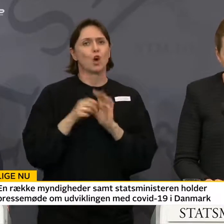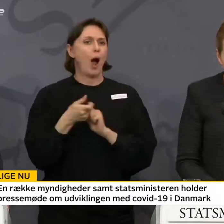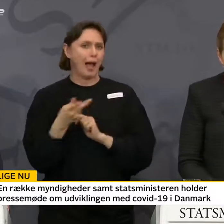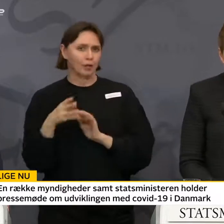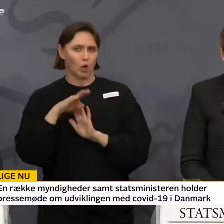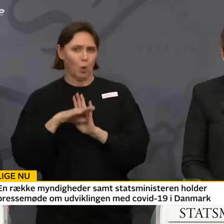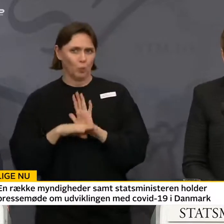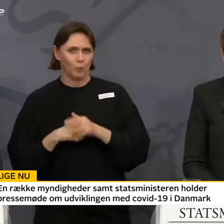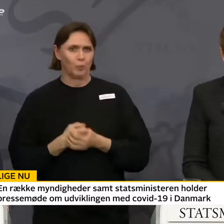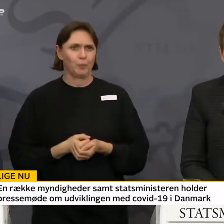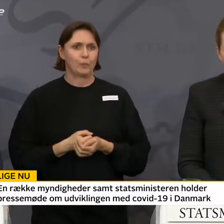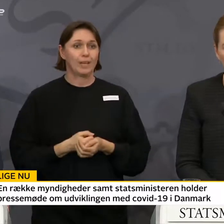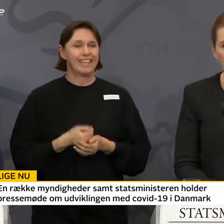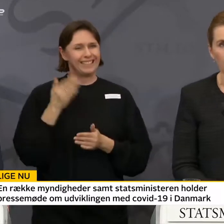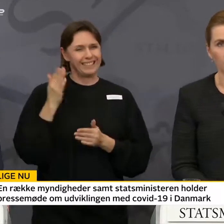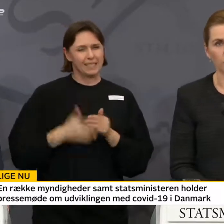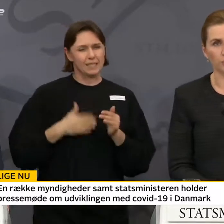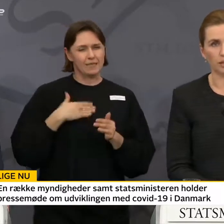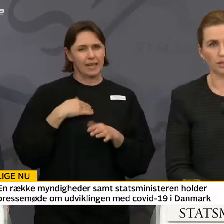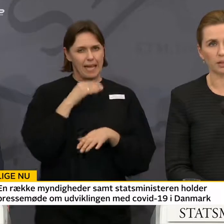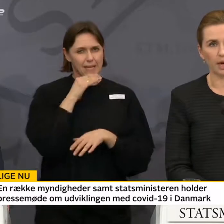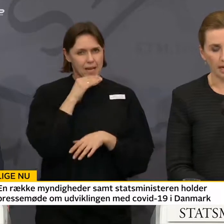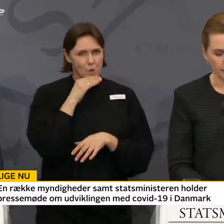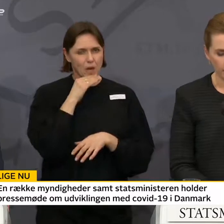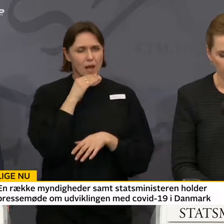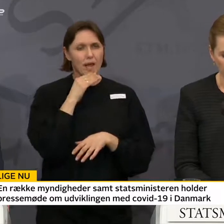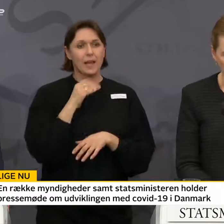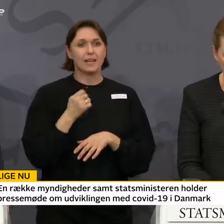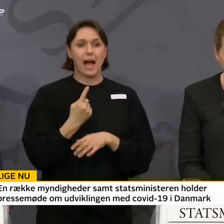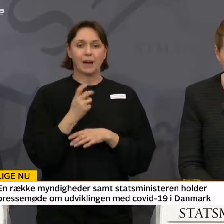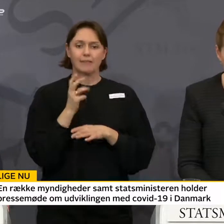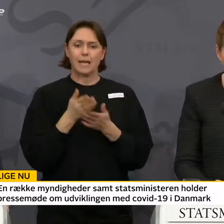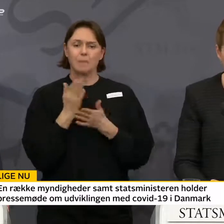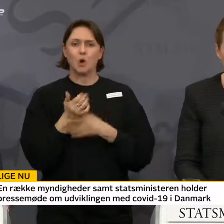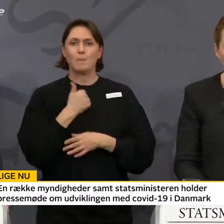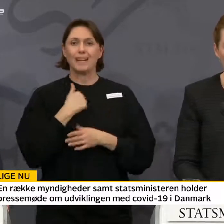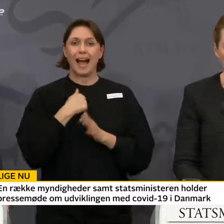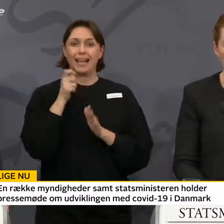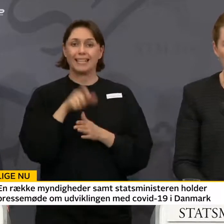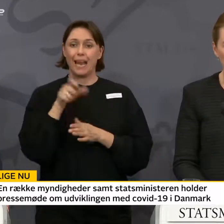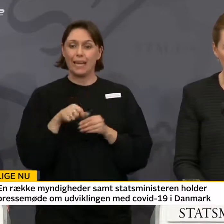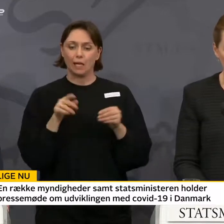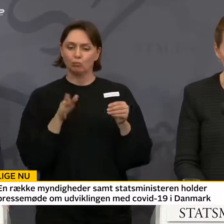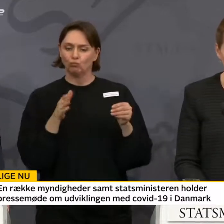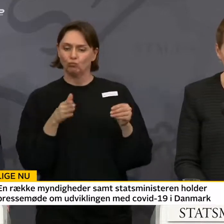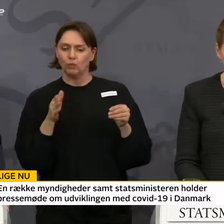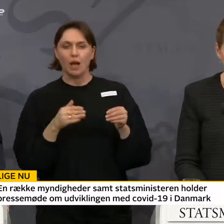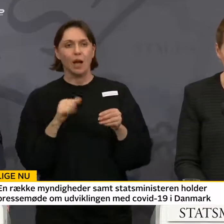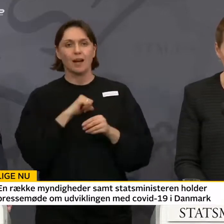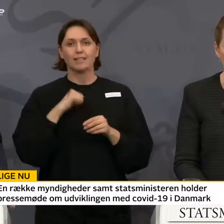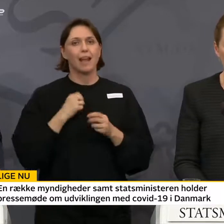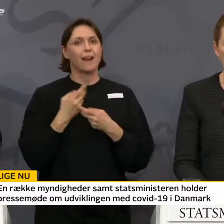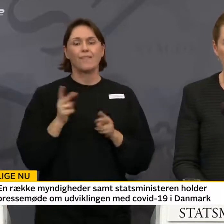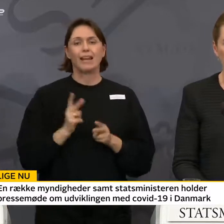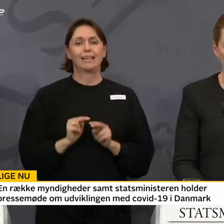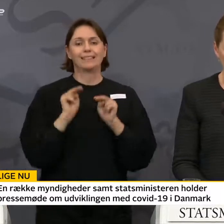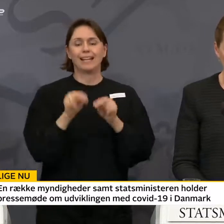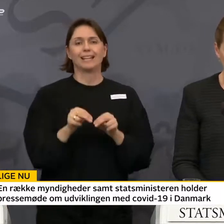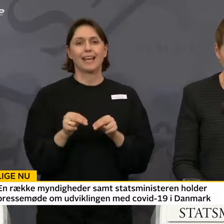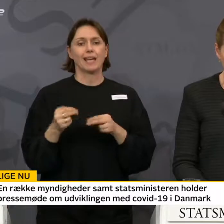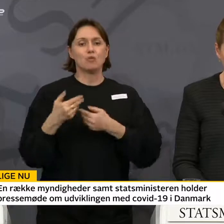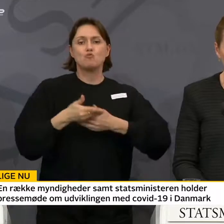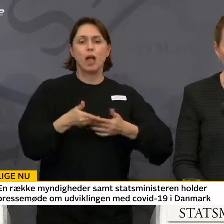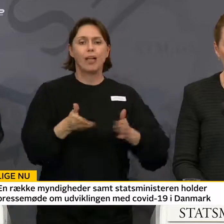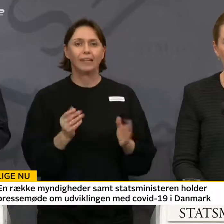Til sidst vil jeg også nævne, at jeg har gået min egen kalender igennem. Jeg vil ikke selv deltage i udadvendte aktiviteter i de